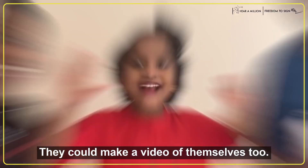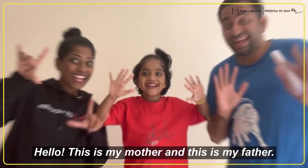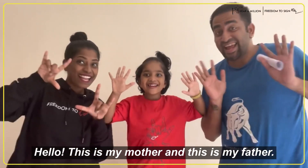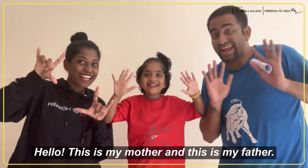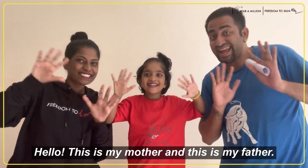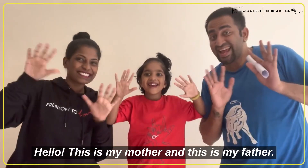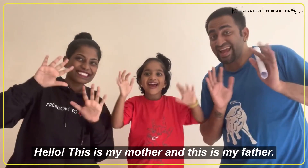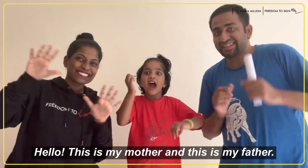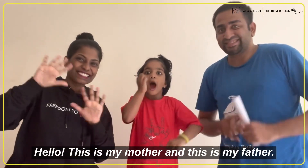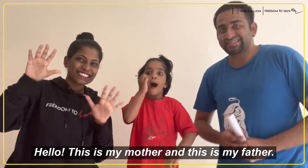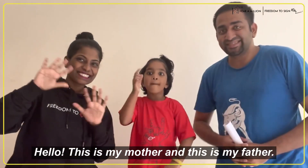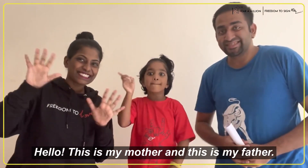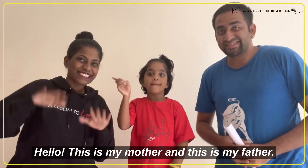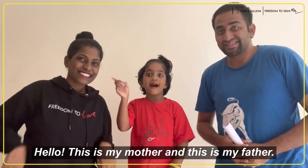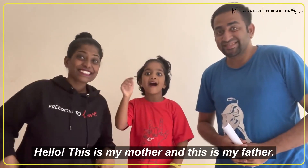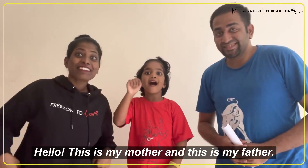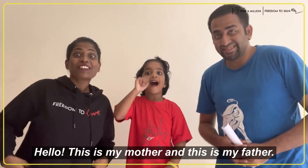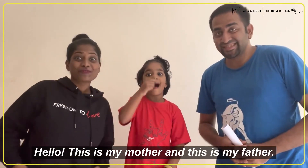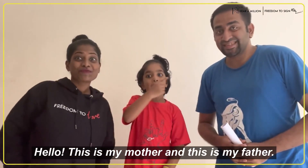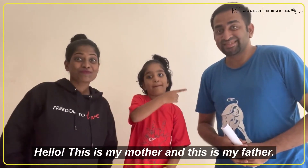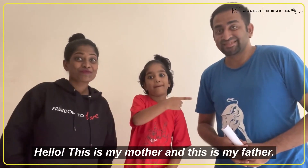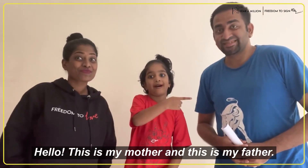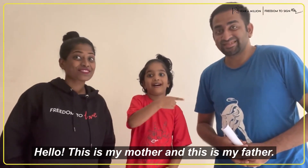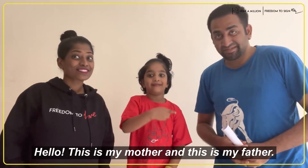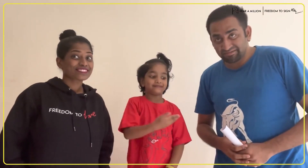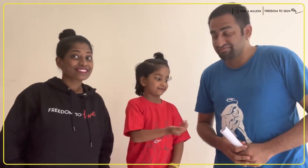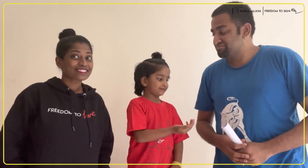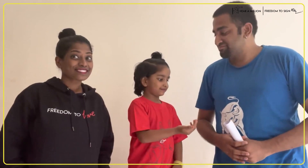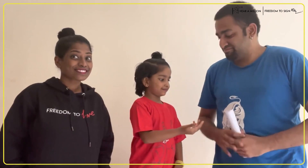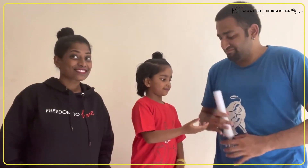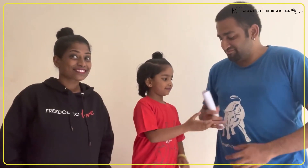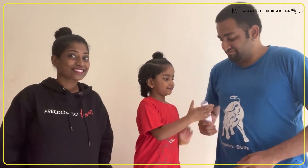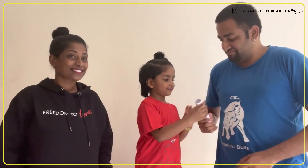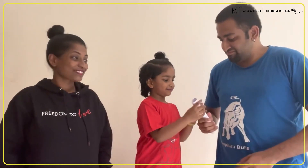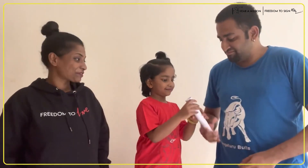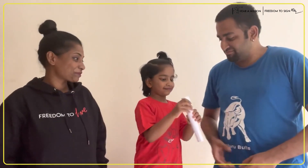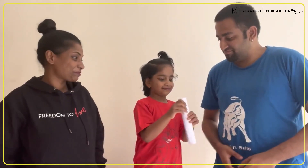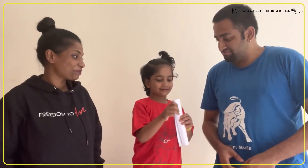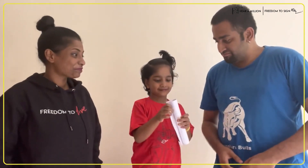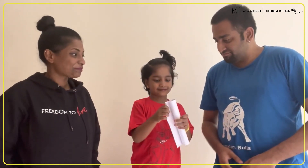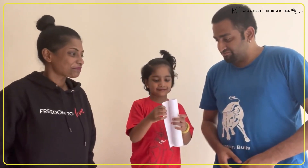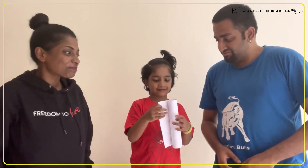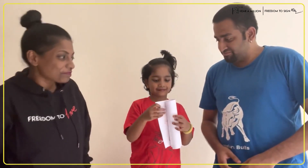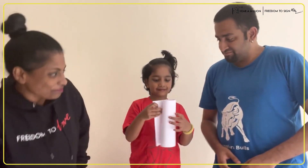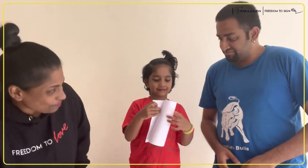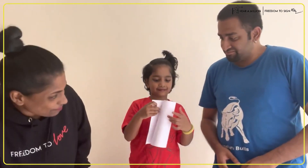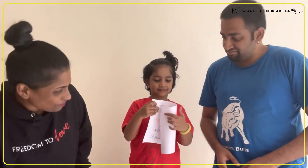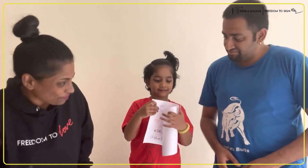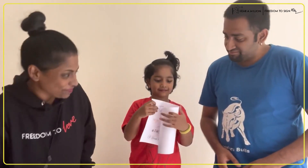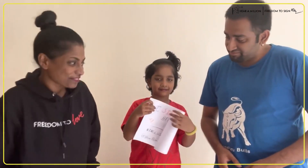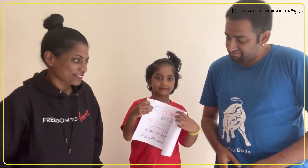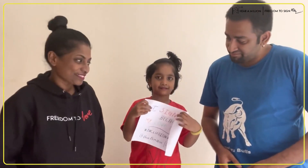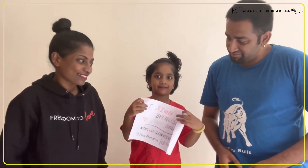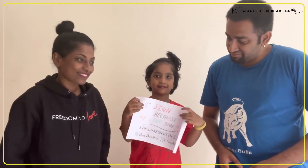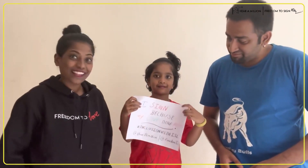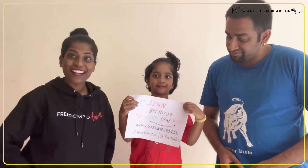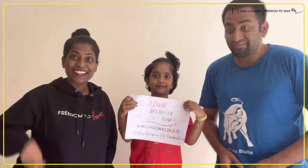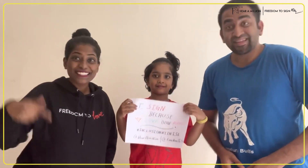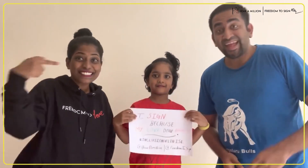डाल सकते हैं या फिर वो अपनी खुद की विडियो भी बना सकते हैं हेलो ये मेरी मम्मी है और ये मेरे पापा है